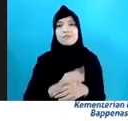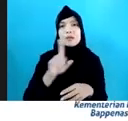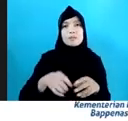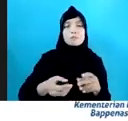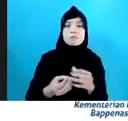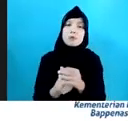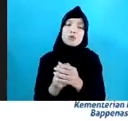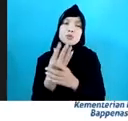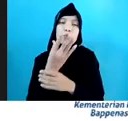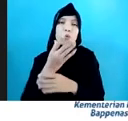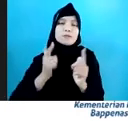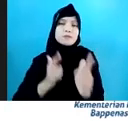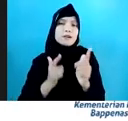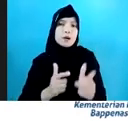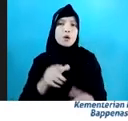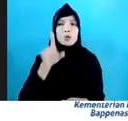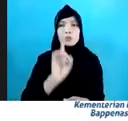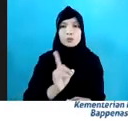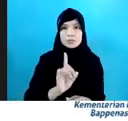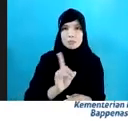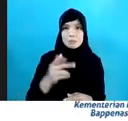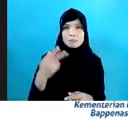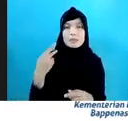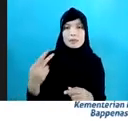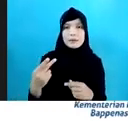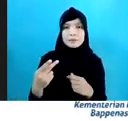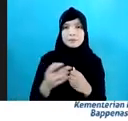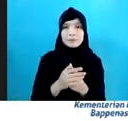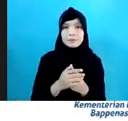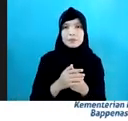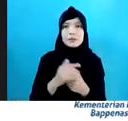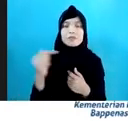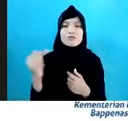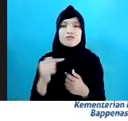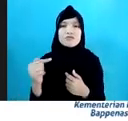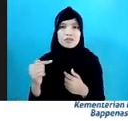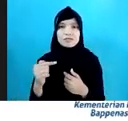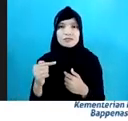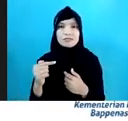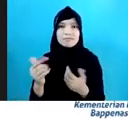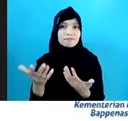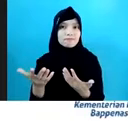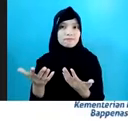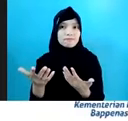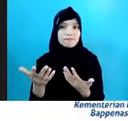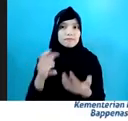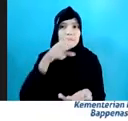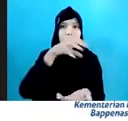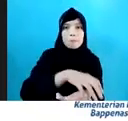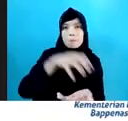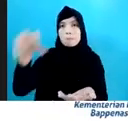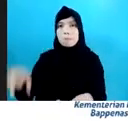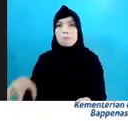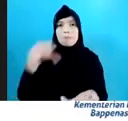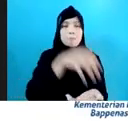kita terganggu Karena kita berkurang Apa namanya Mobilitas orang